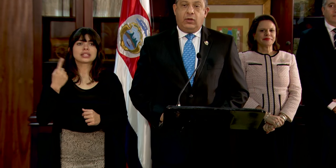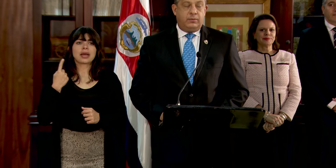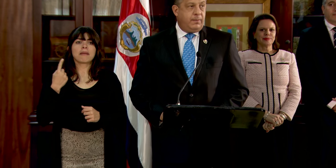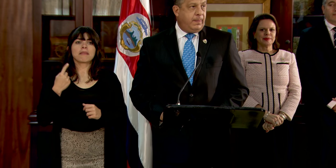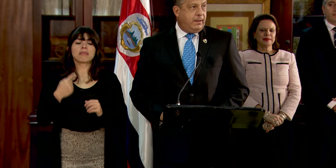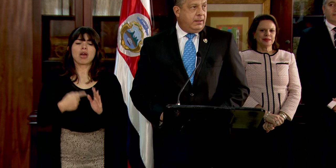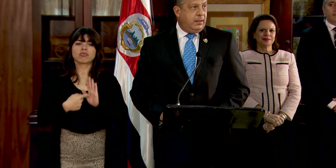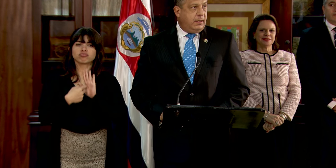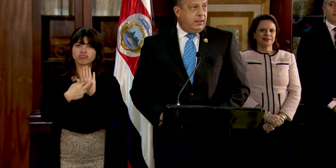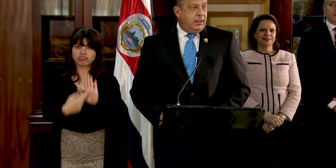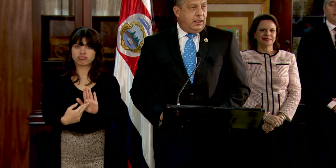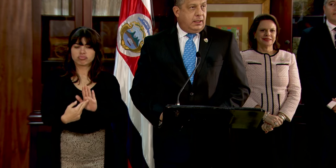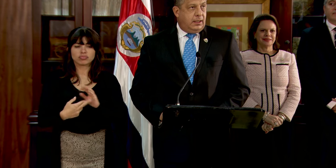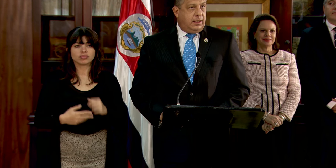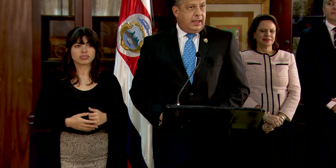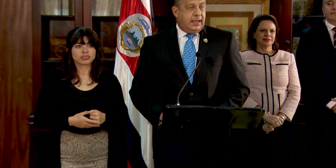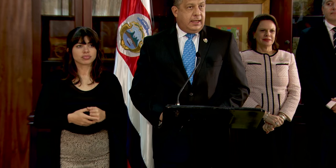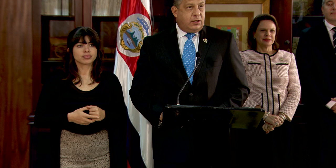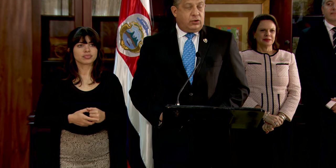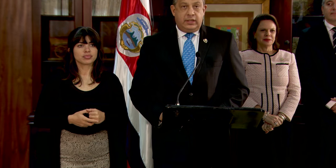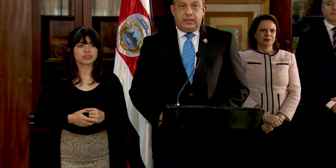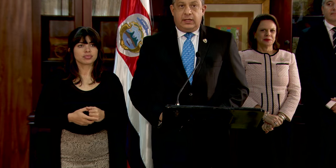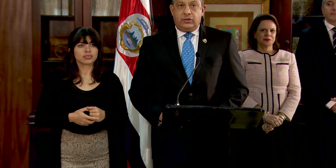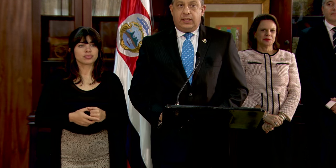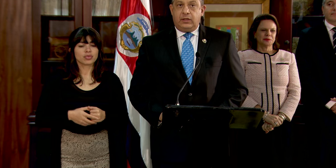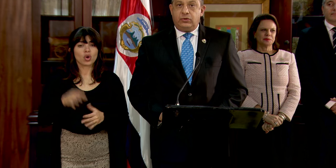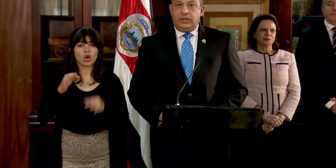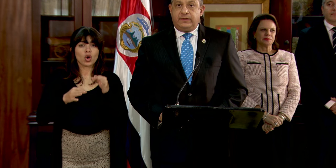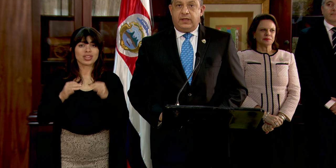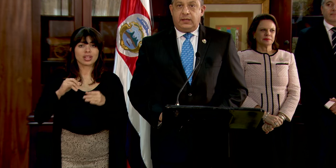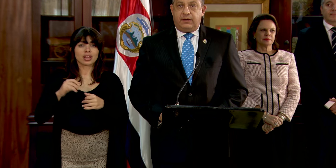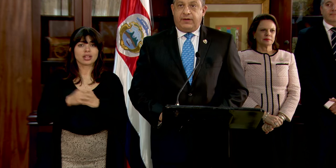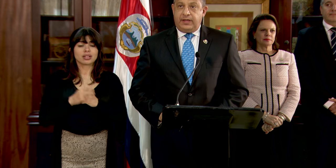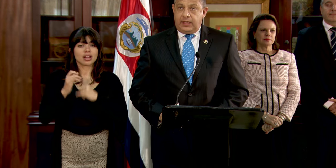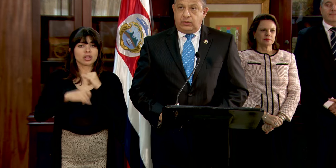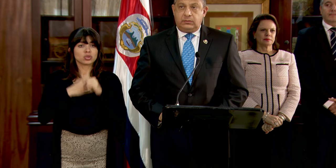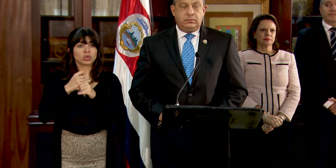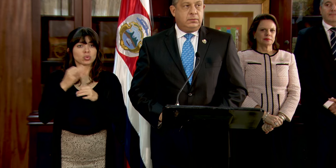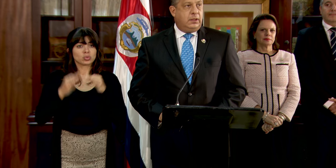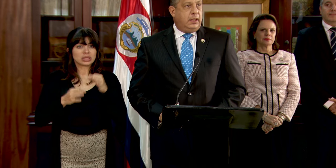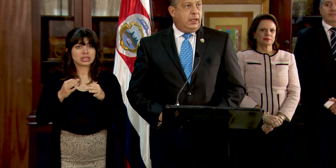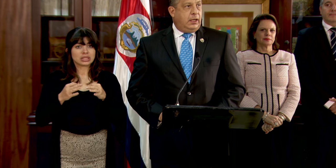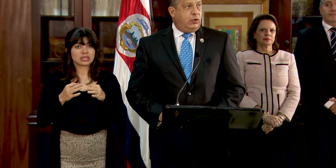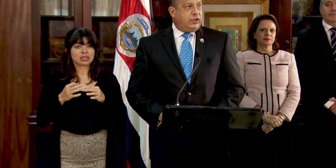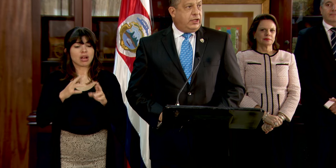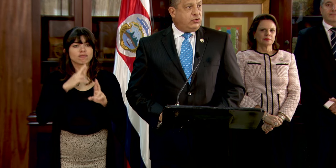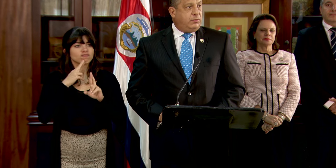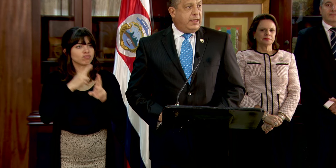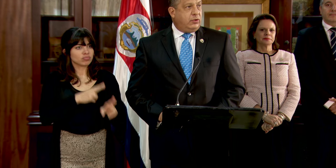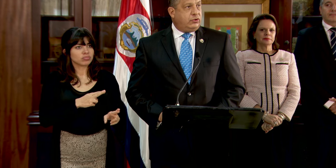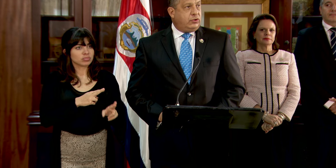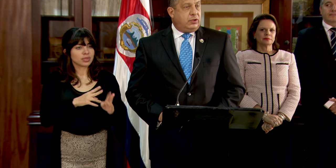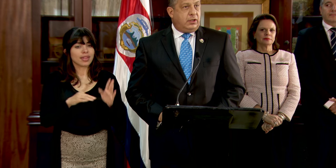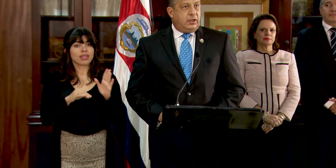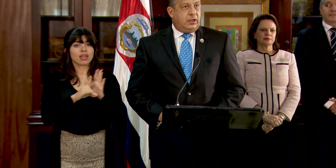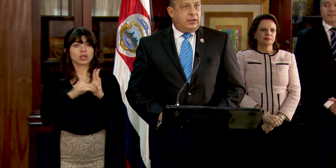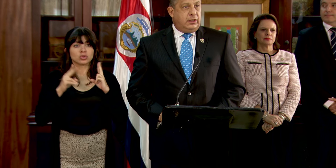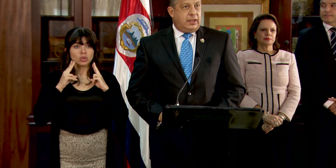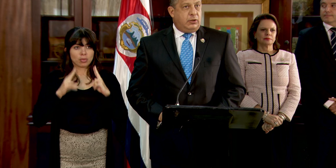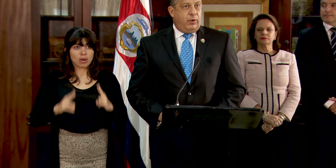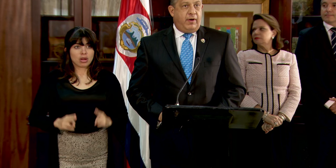enarbolado. La Corte Internacional de Justicia ha fallado, los derechos humanos